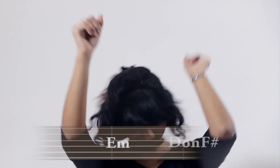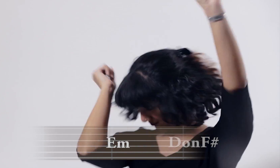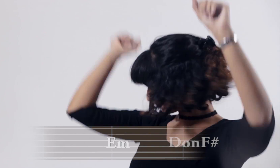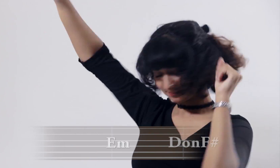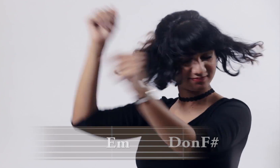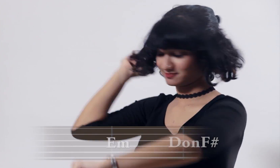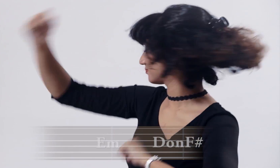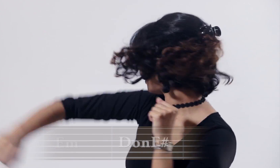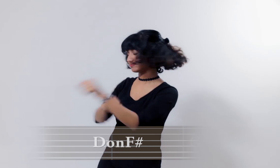Intro